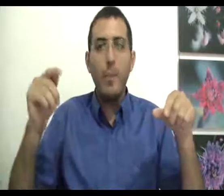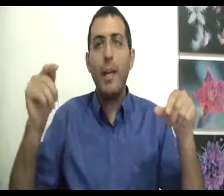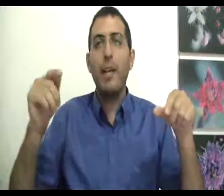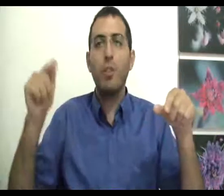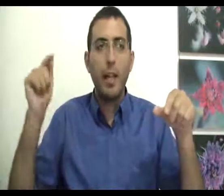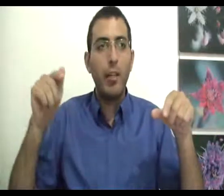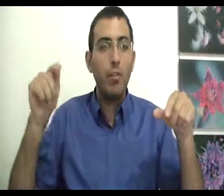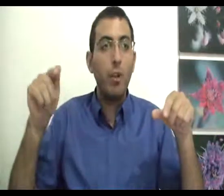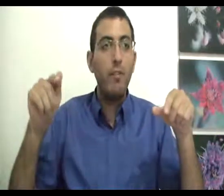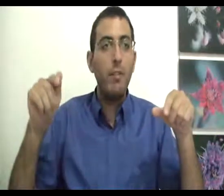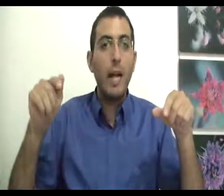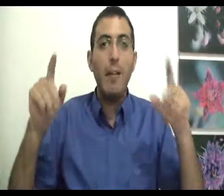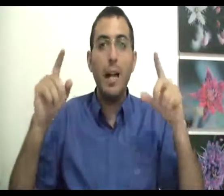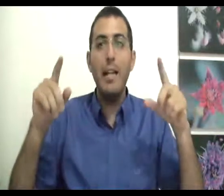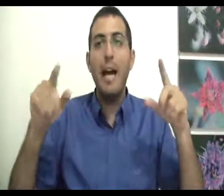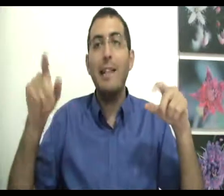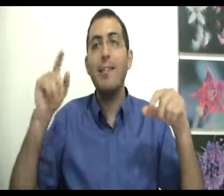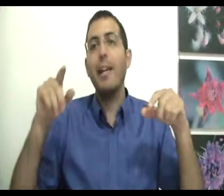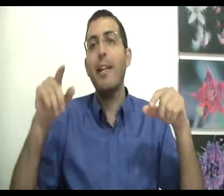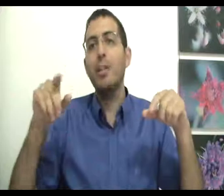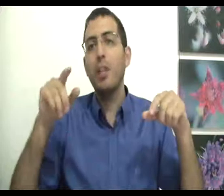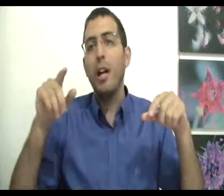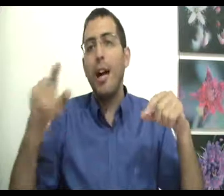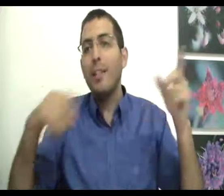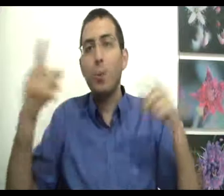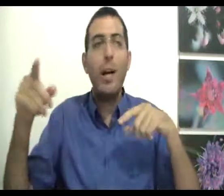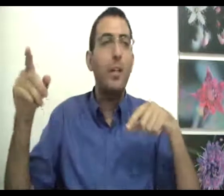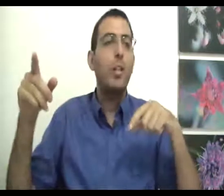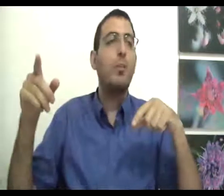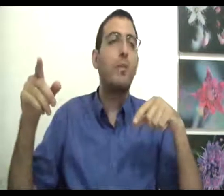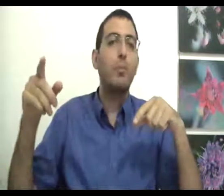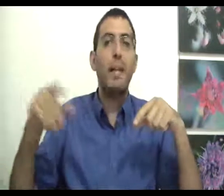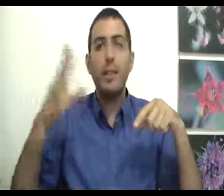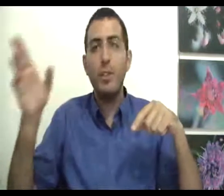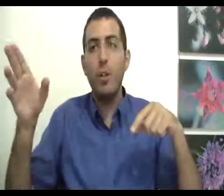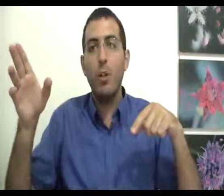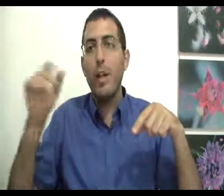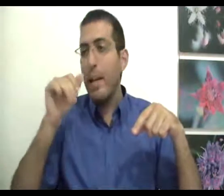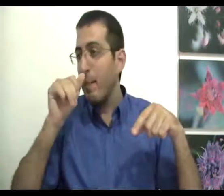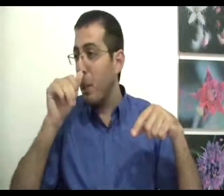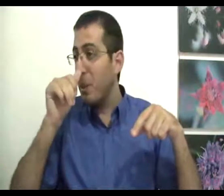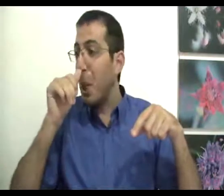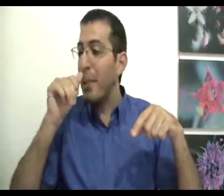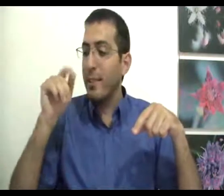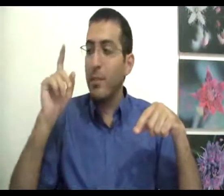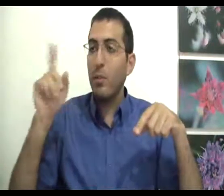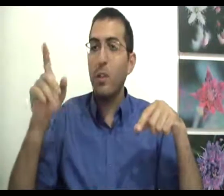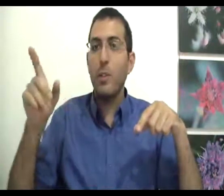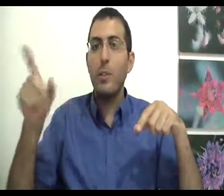מחיר שתרגיש טוב אבל אל תתעקש על הצורה של הטוב זאת אומרת, אם אתה לא מצליח להשיג את הטוב שאתה רוצה